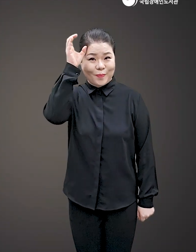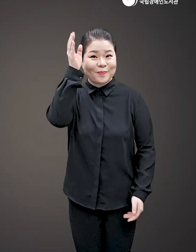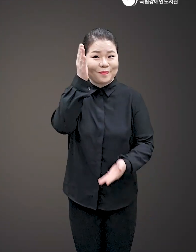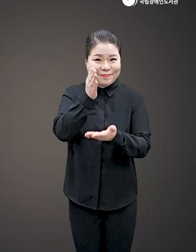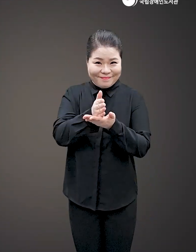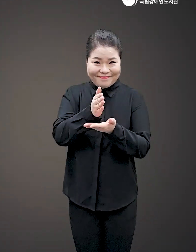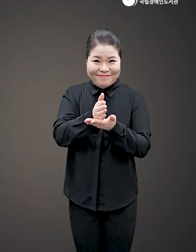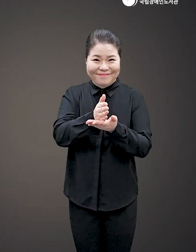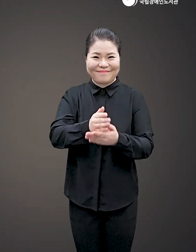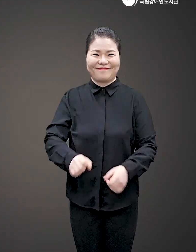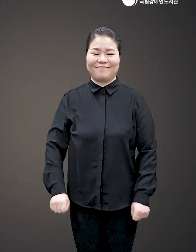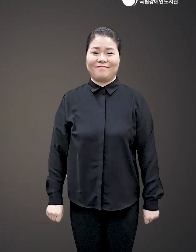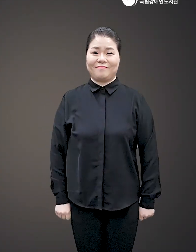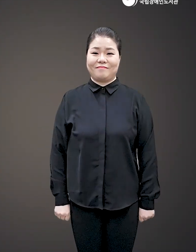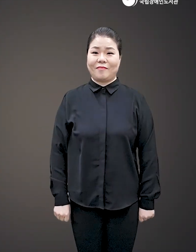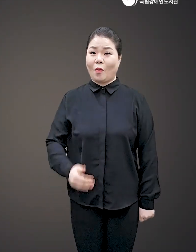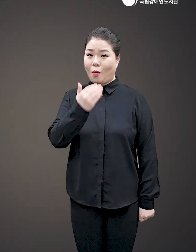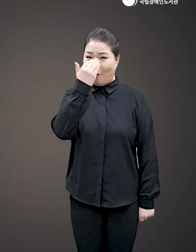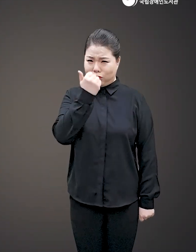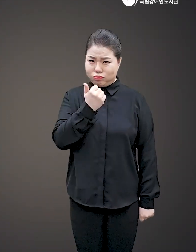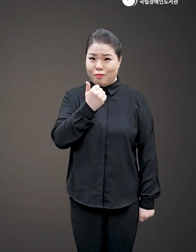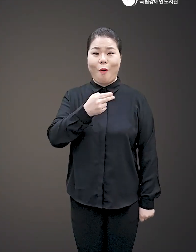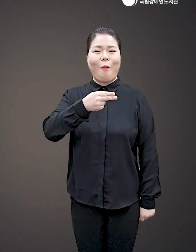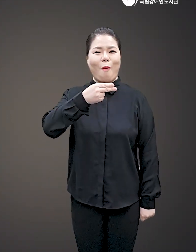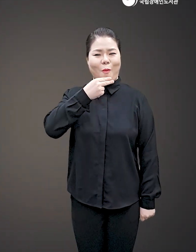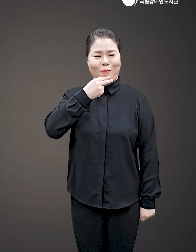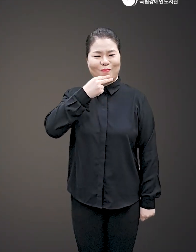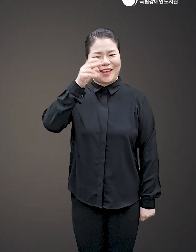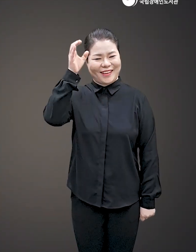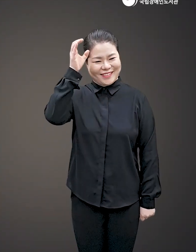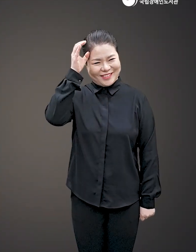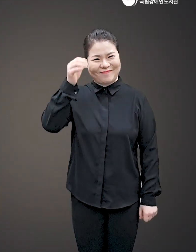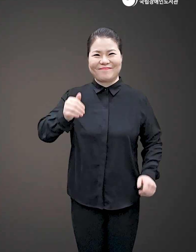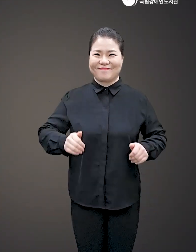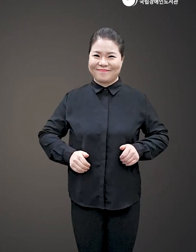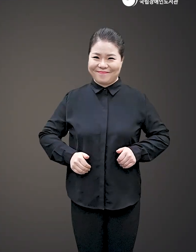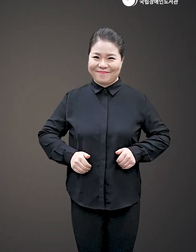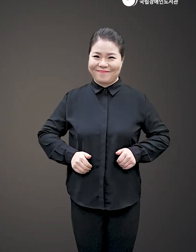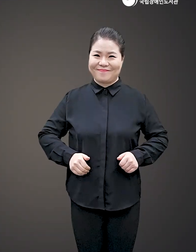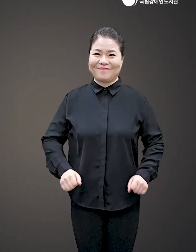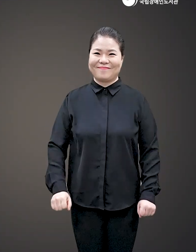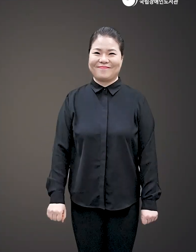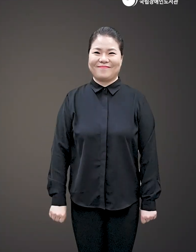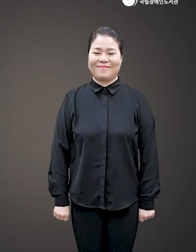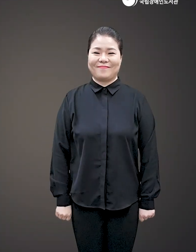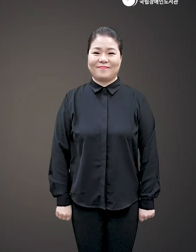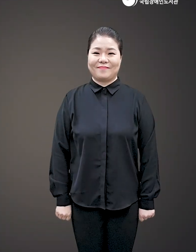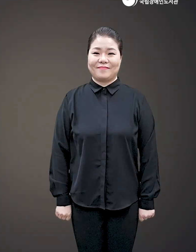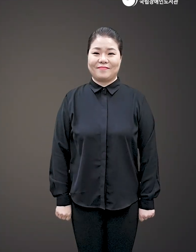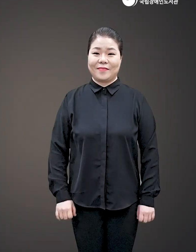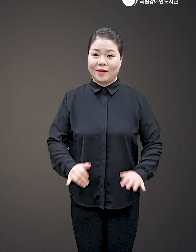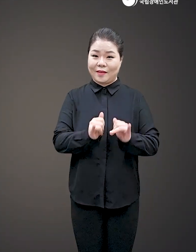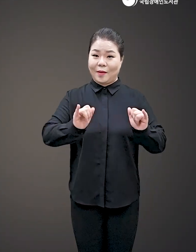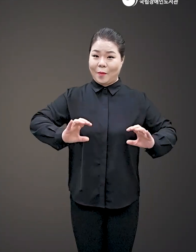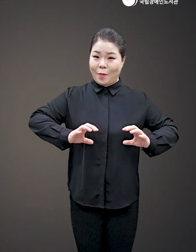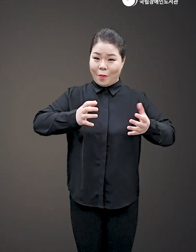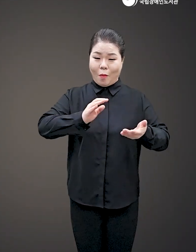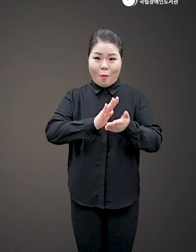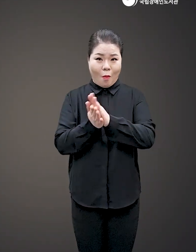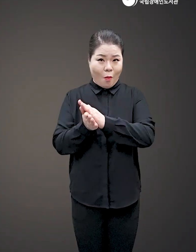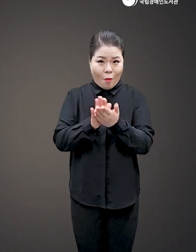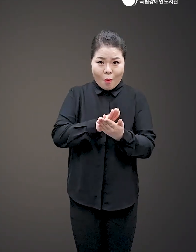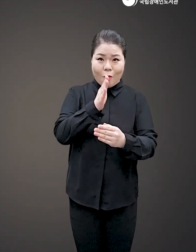그럼에도 쉽게 싫어지지 않기를 바라야 한다 그것이 쉽게 변하는